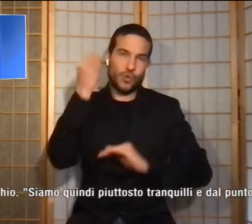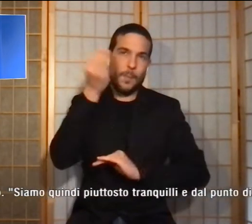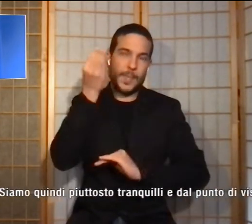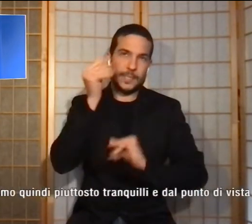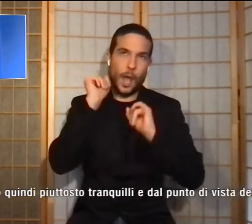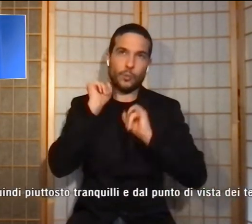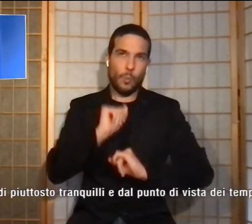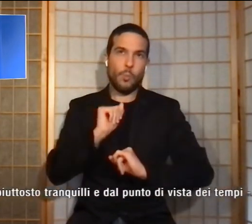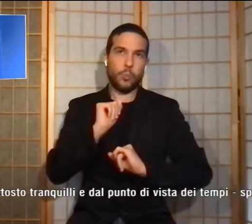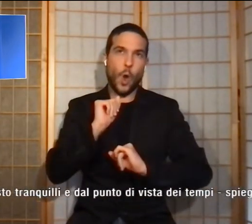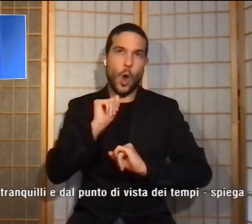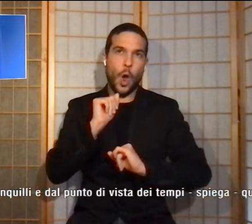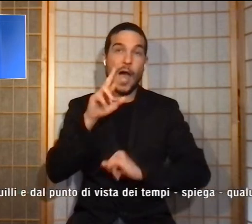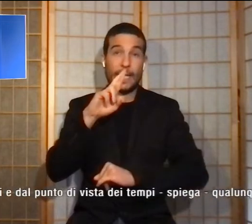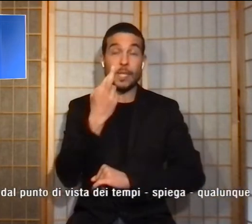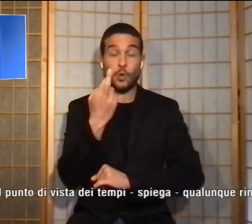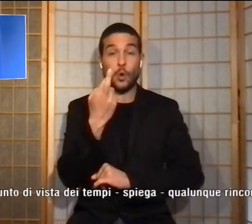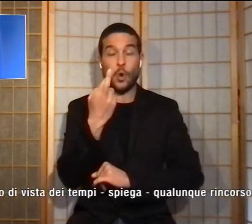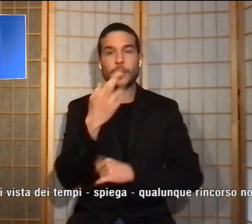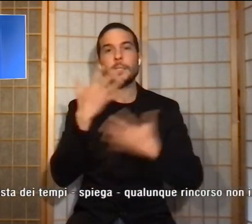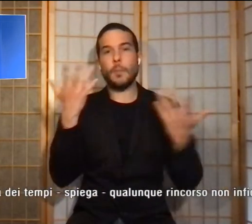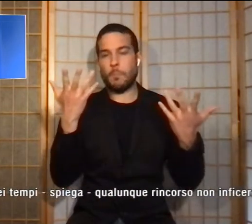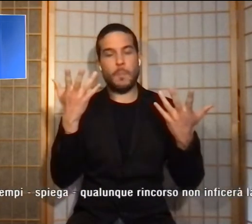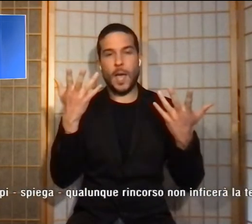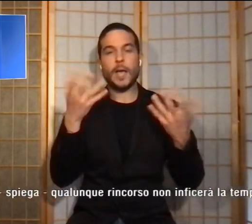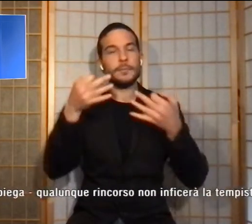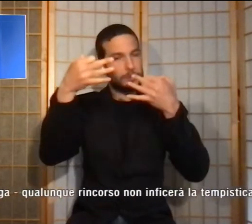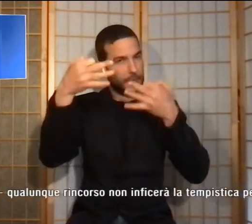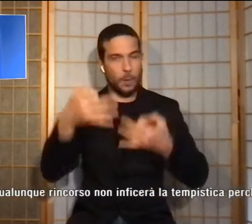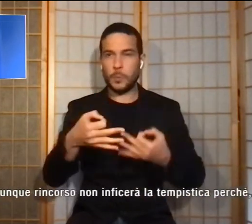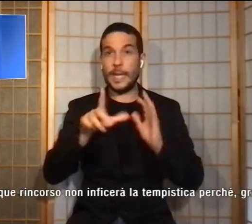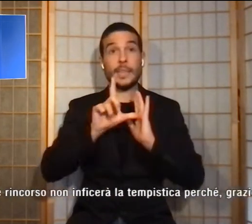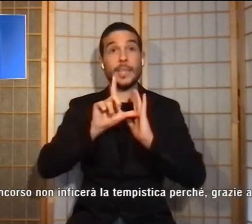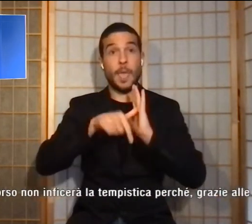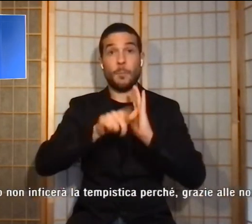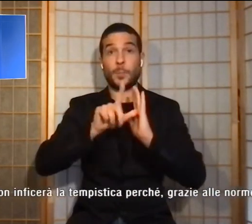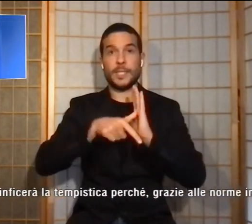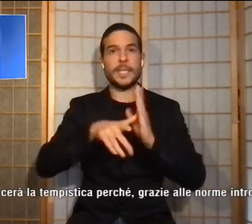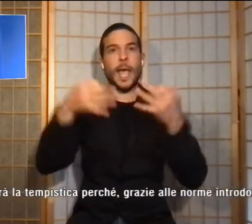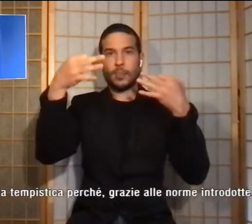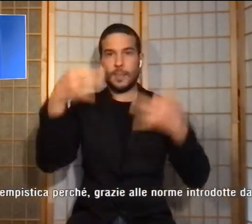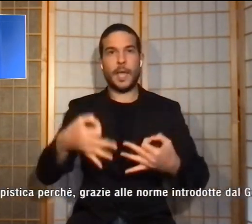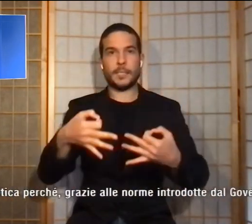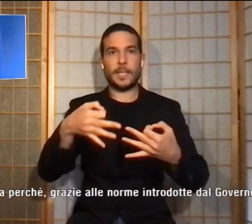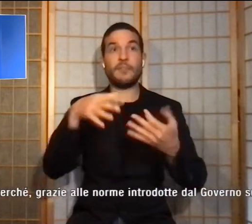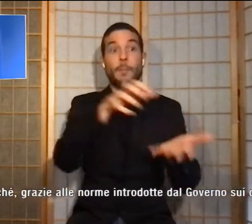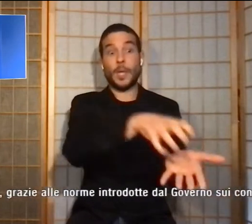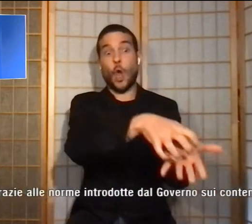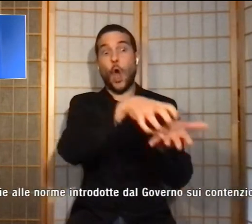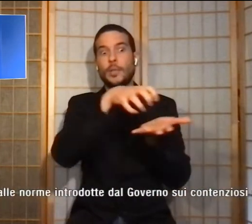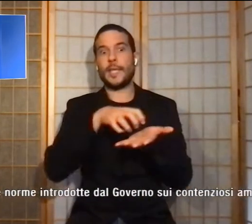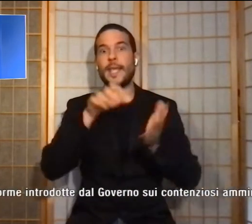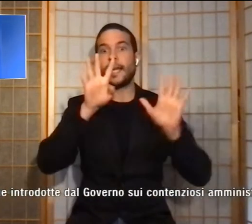che rassicura sulla tempistica, che è tassativa per ottenere i 95 milioni del